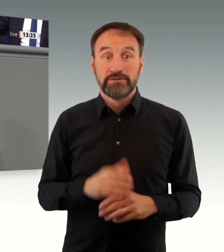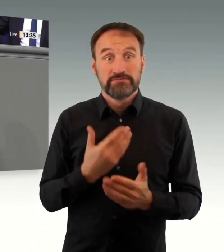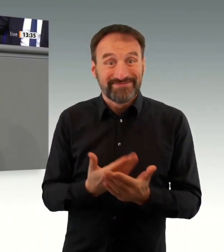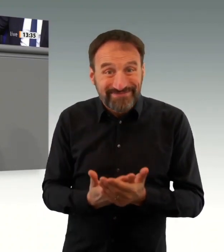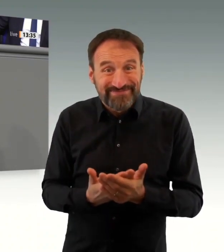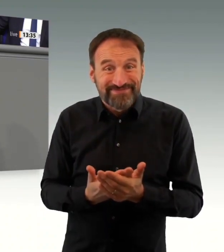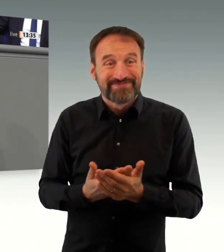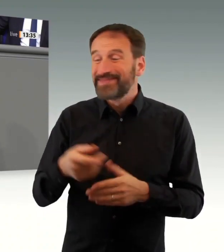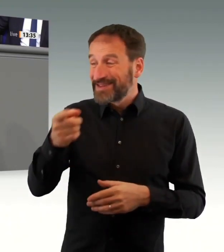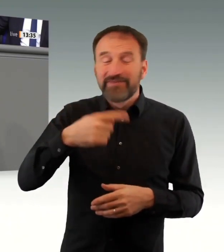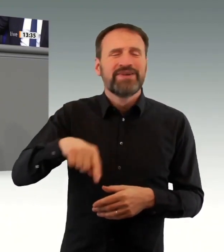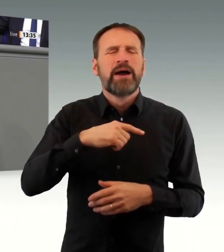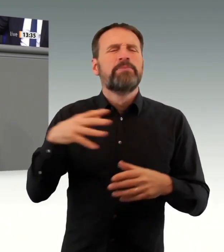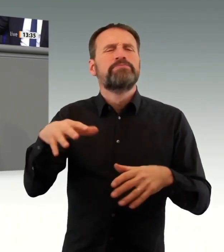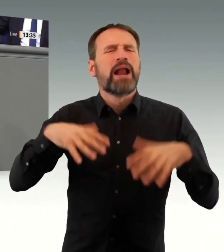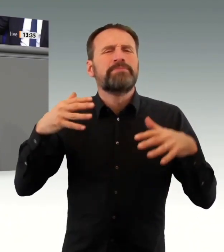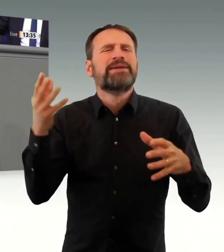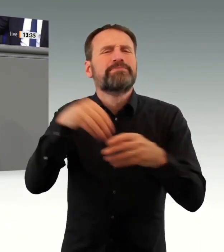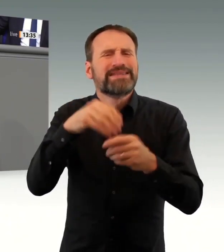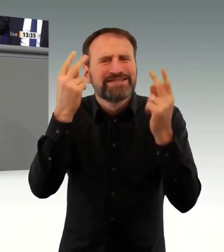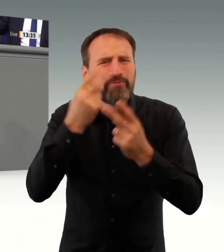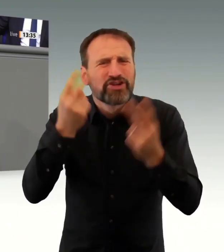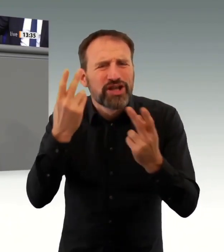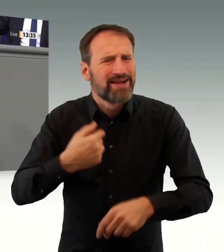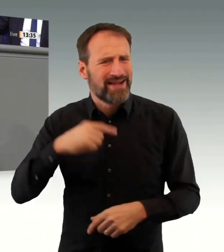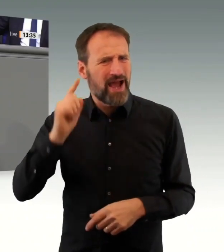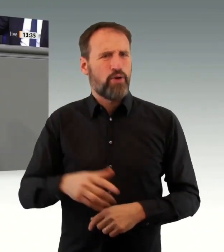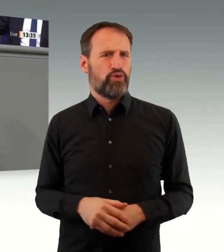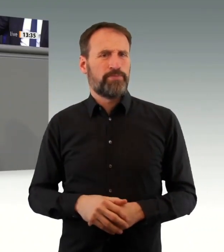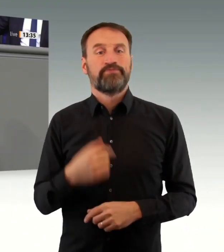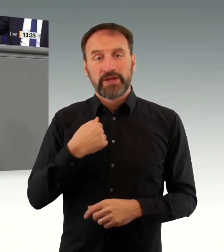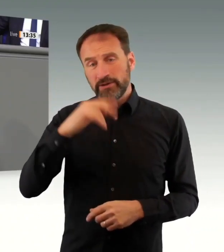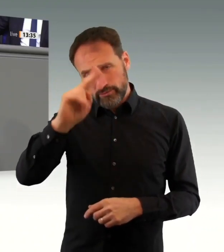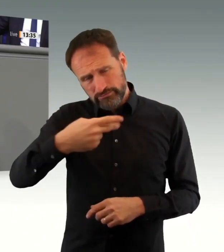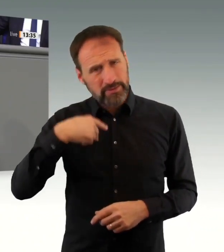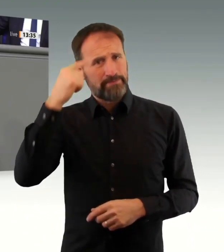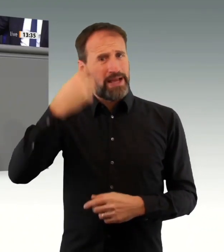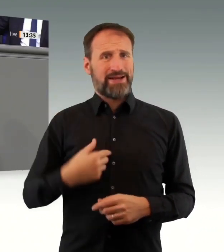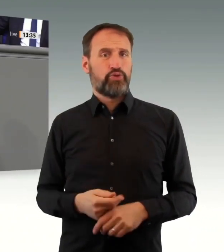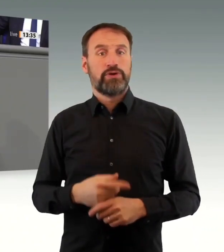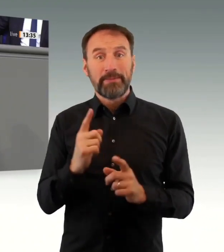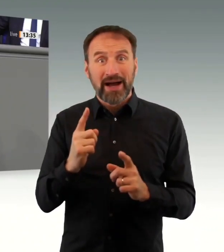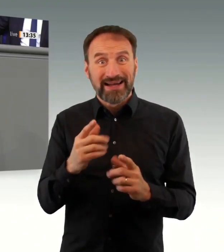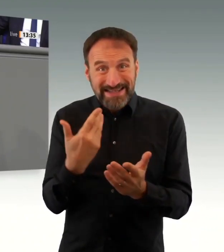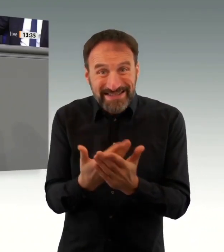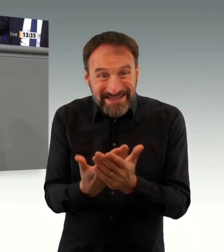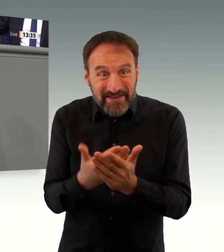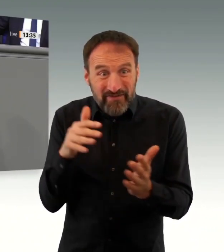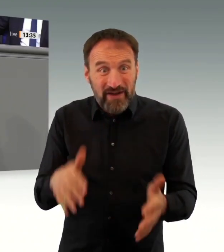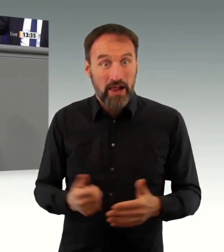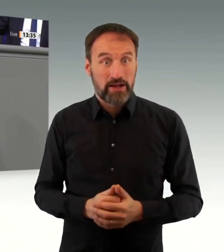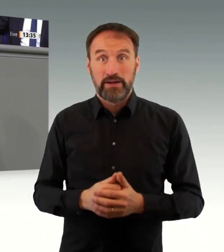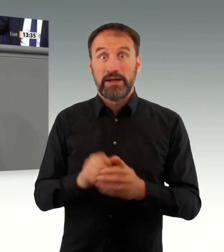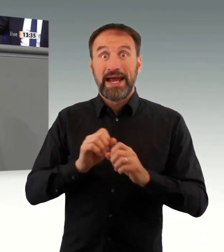uns. Und nochmal, damit will ich mit einem wirklich weit verbreiteten Vorurteil auch an der Stelle aufräumen. Die Feststellung der